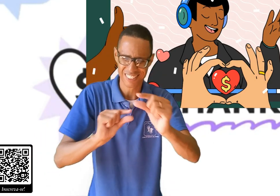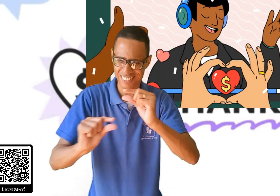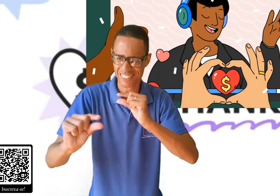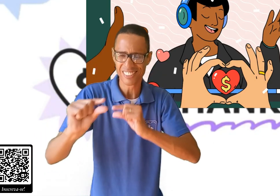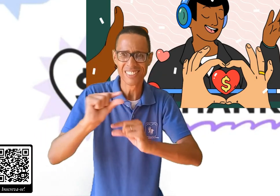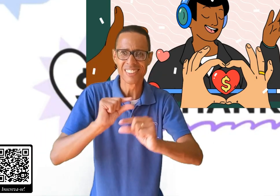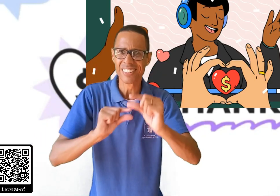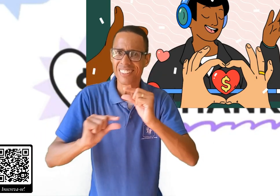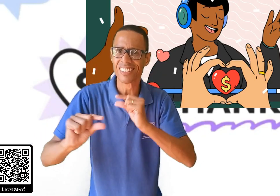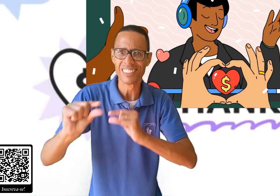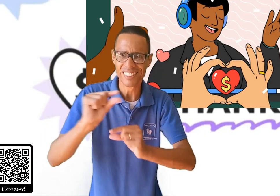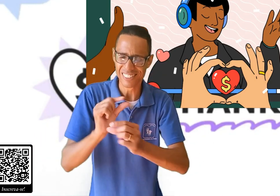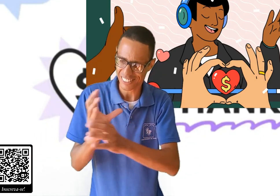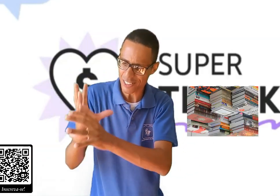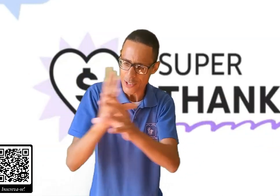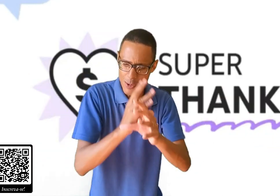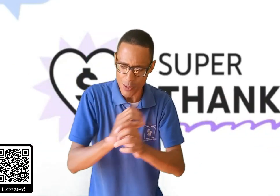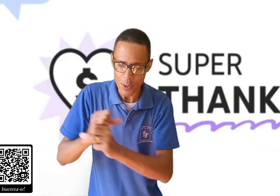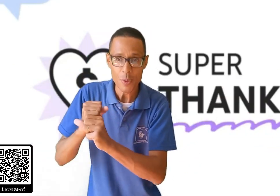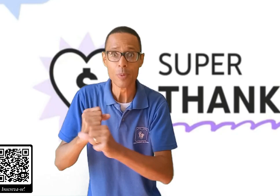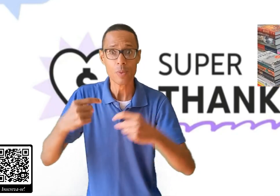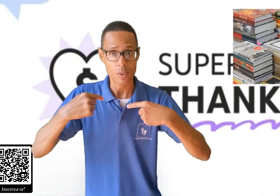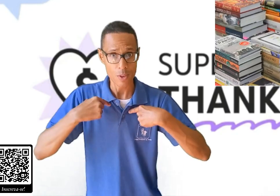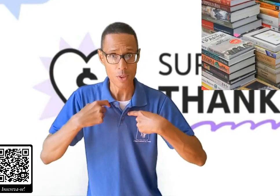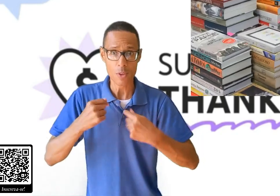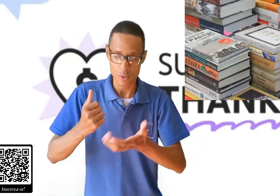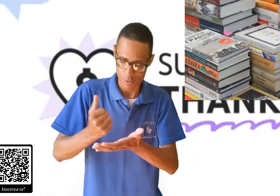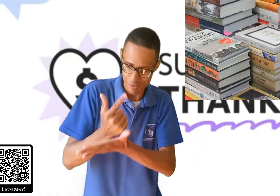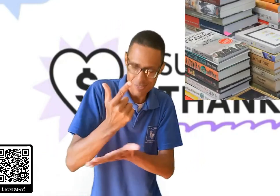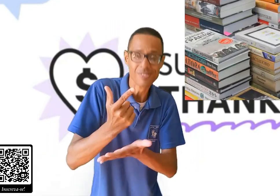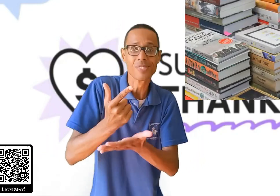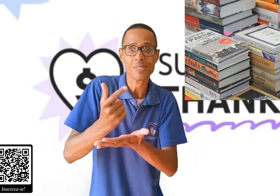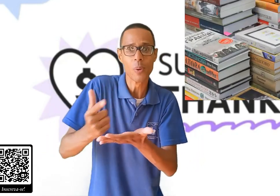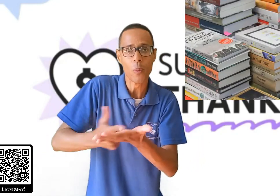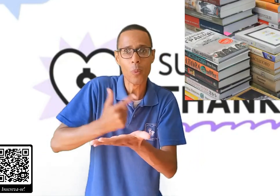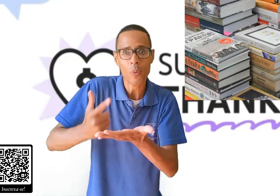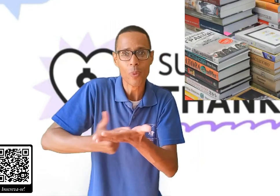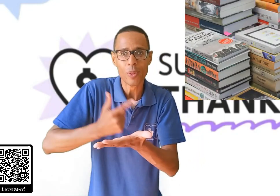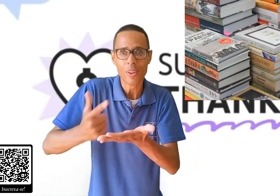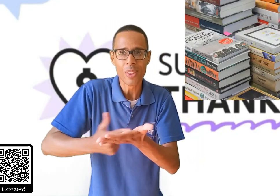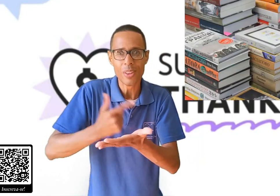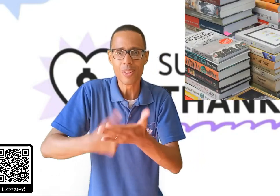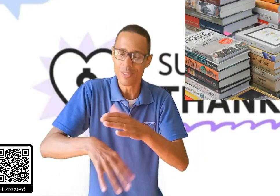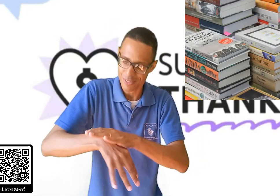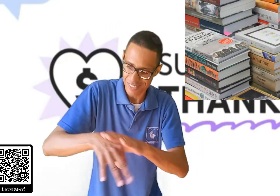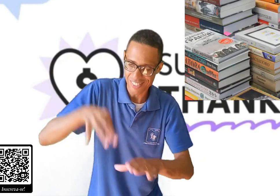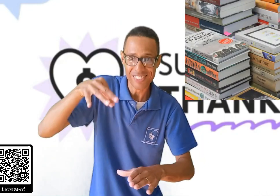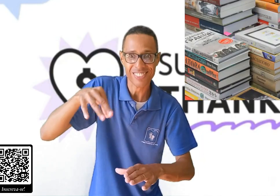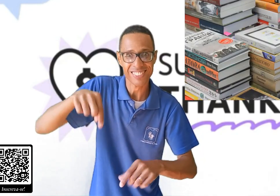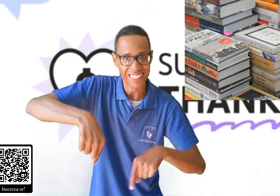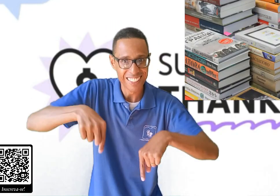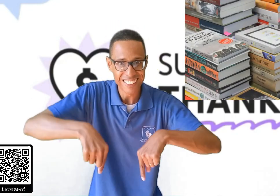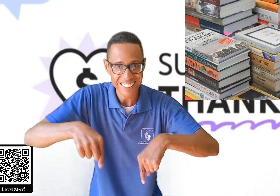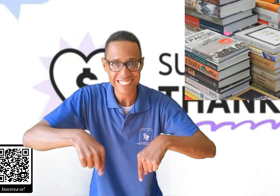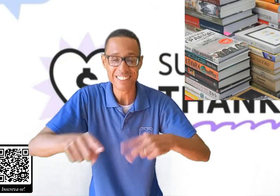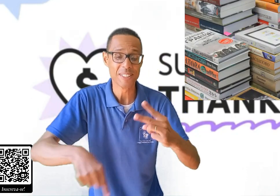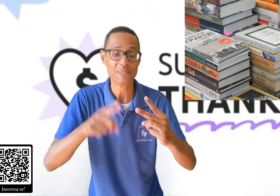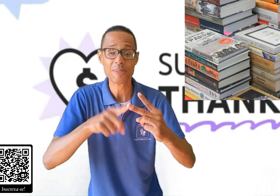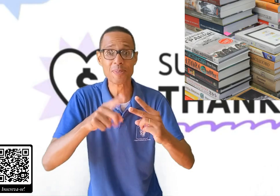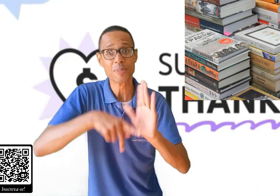qualquer exibição. O que for arrecadado será destinado à aquisição de novos livros, para